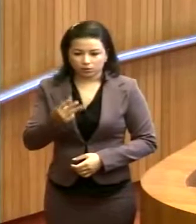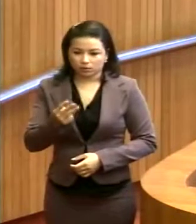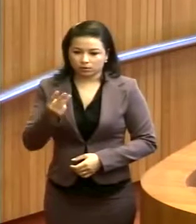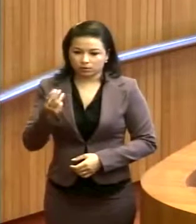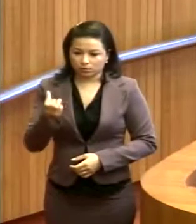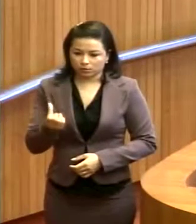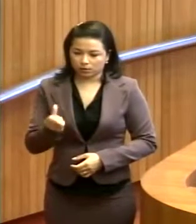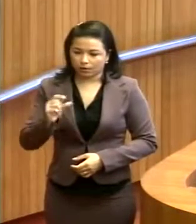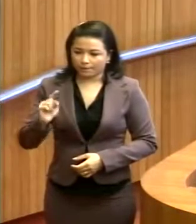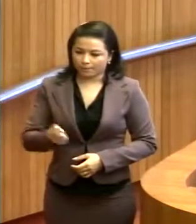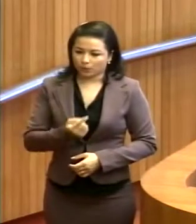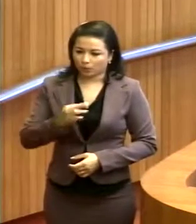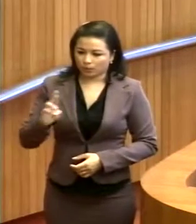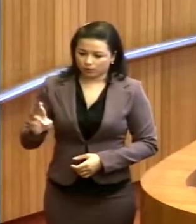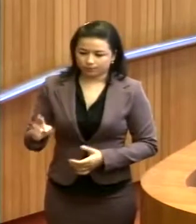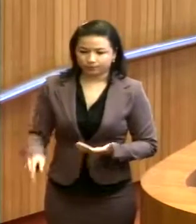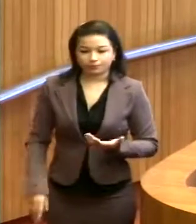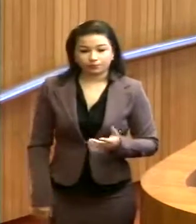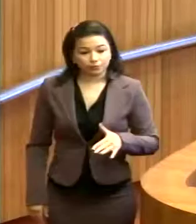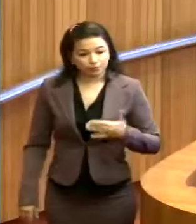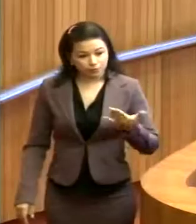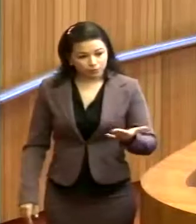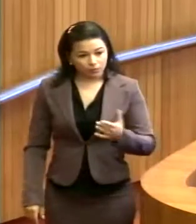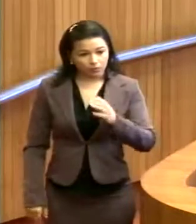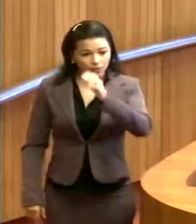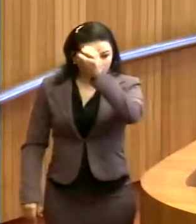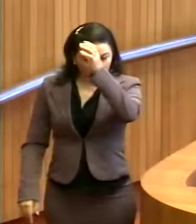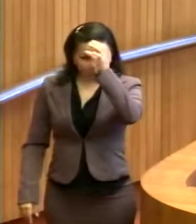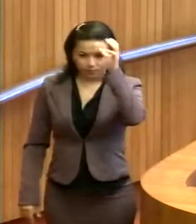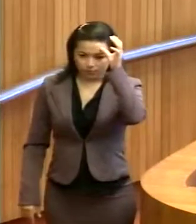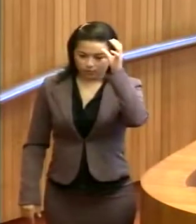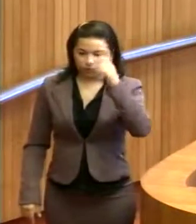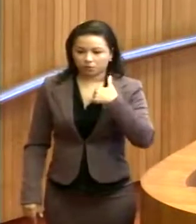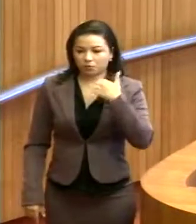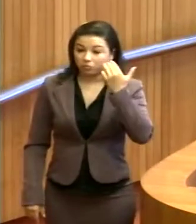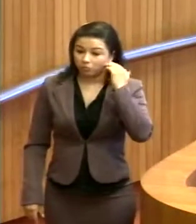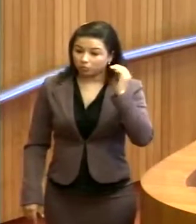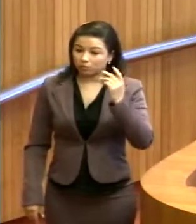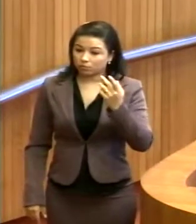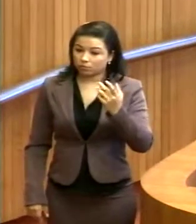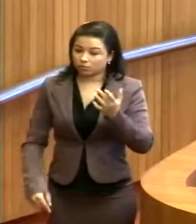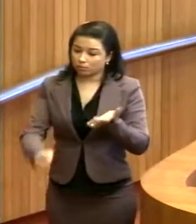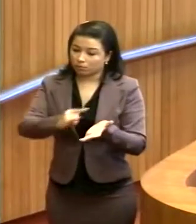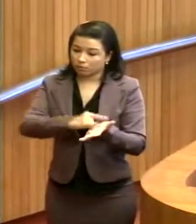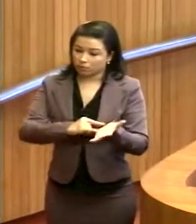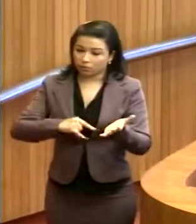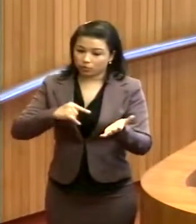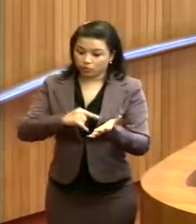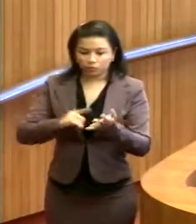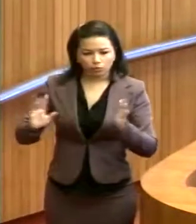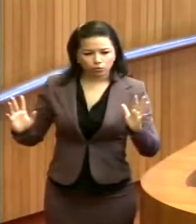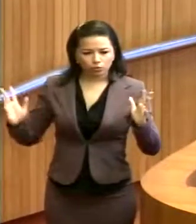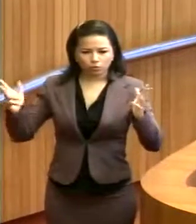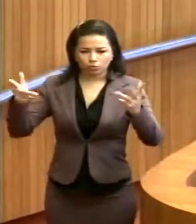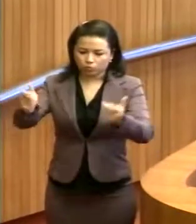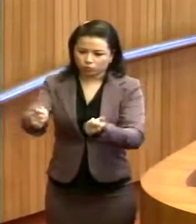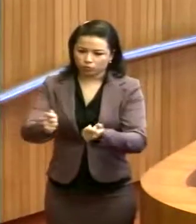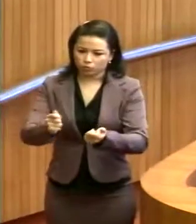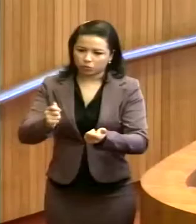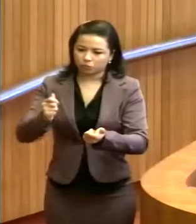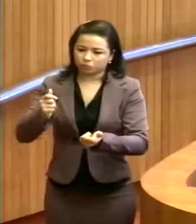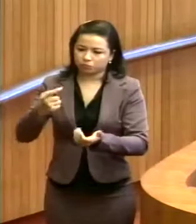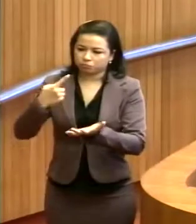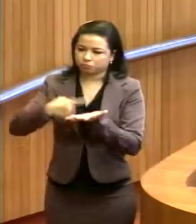.000. Então, a Câmara, e eu entendo aqui pelo documento de maneira unânime, consensual,